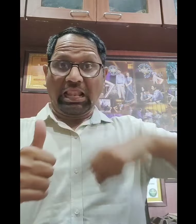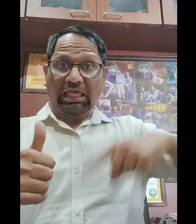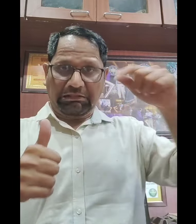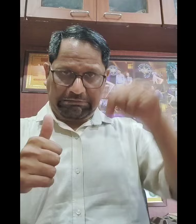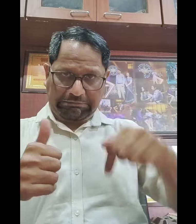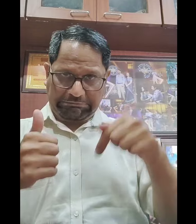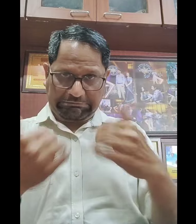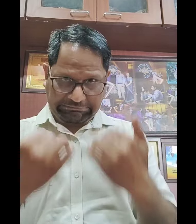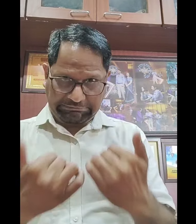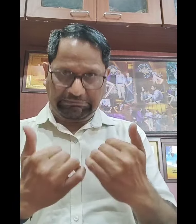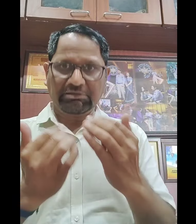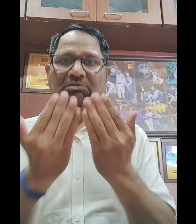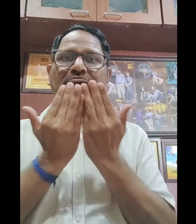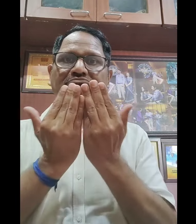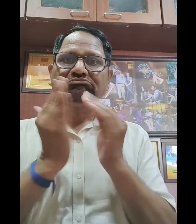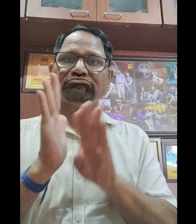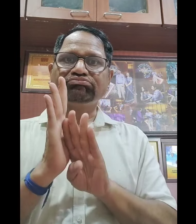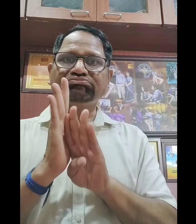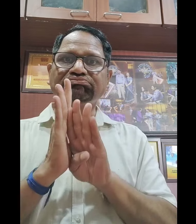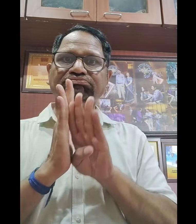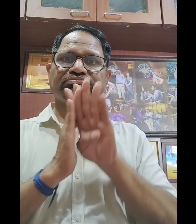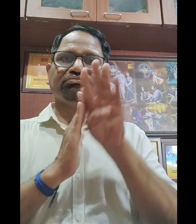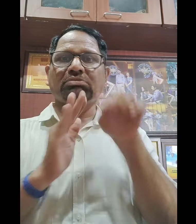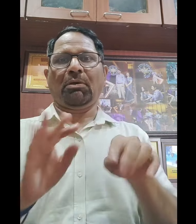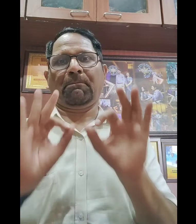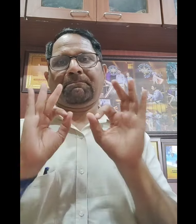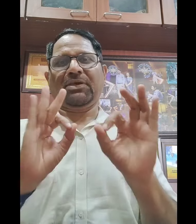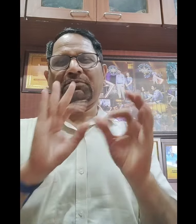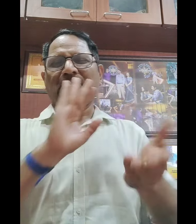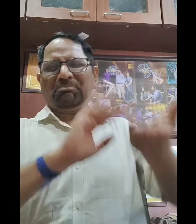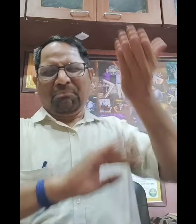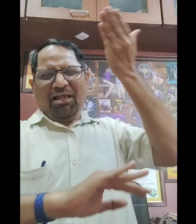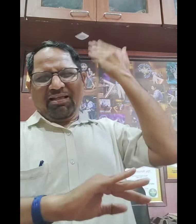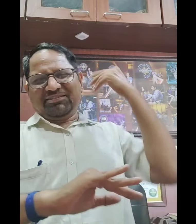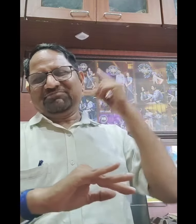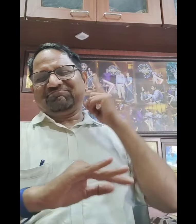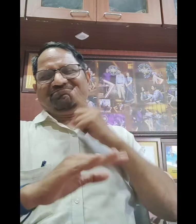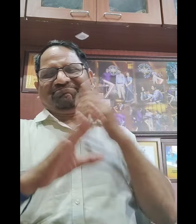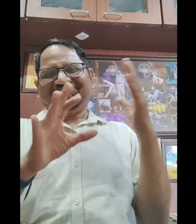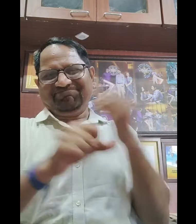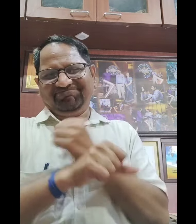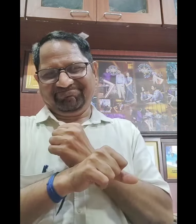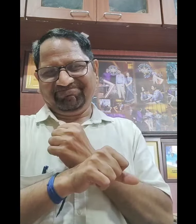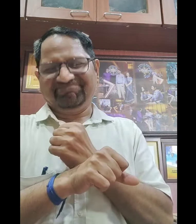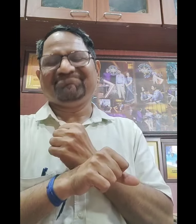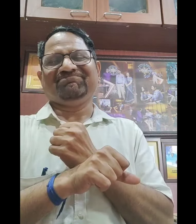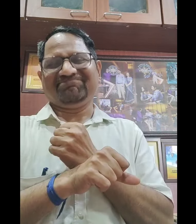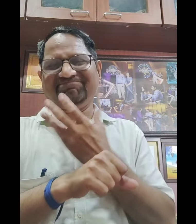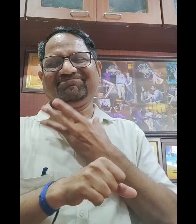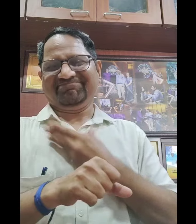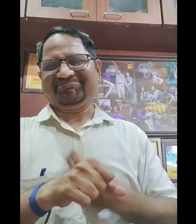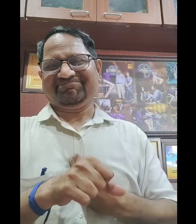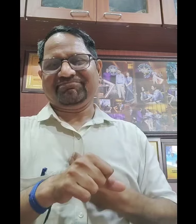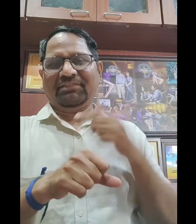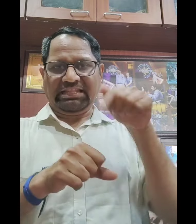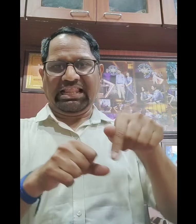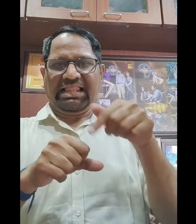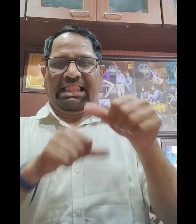चीज है, अब awareness आई है और बधिरों की सिख्छा आगे बढ़ेगी, पहले नहीं हो